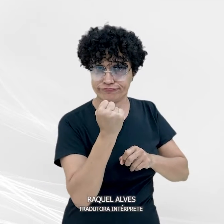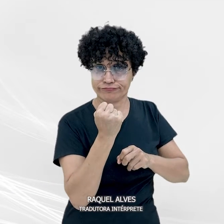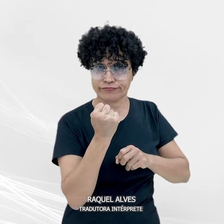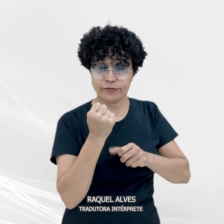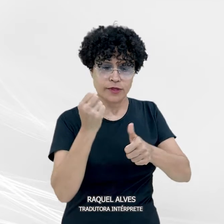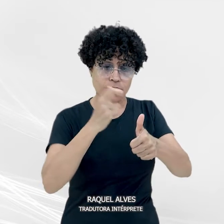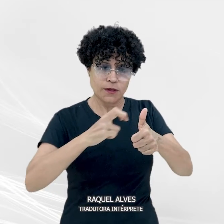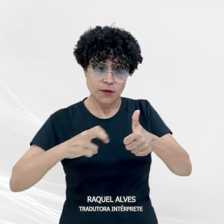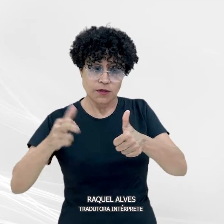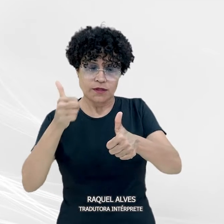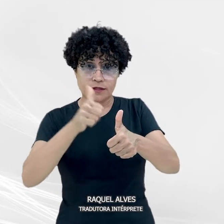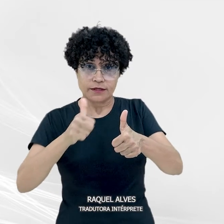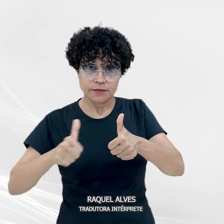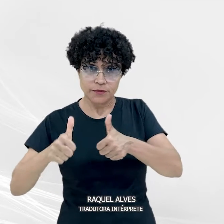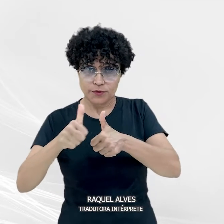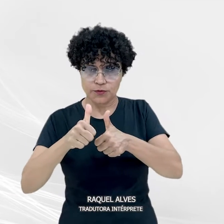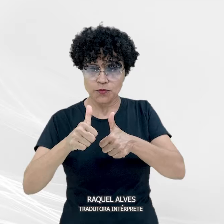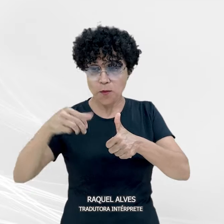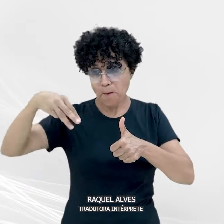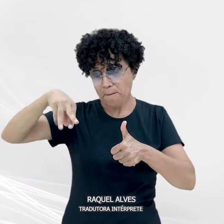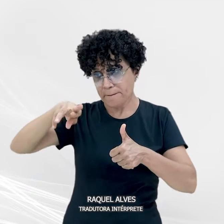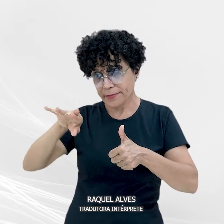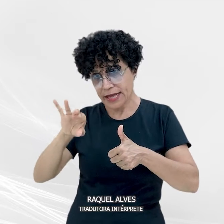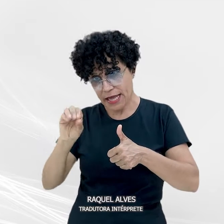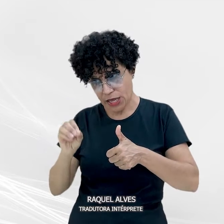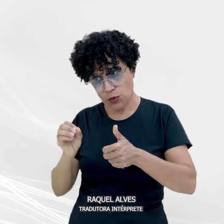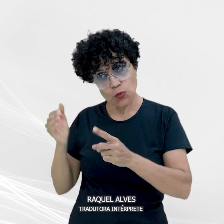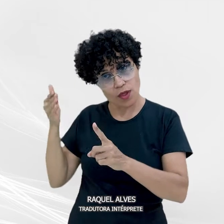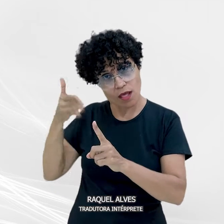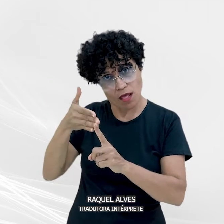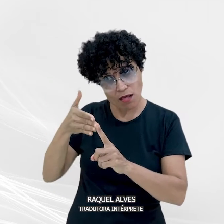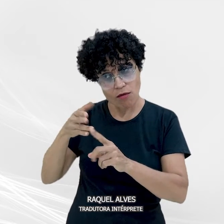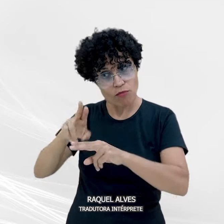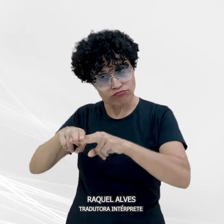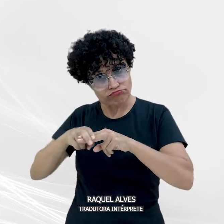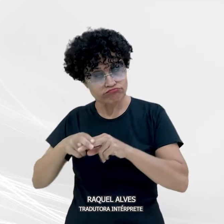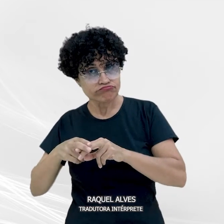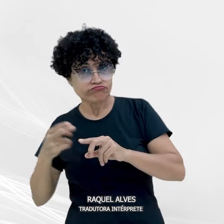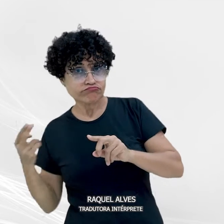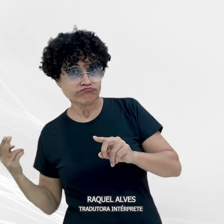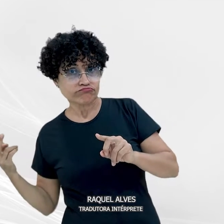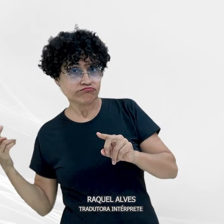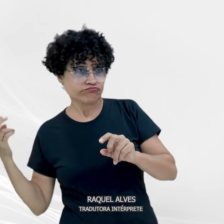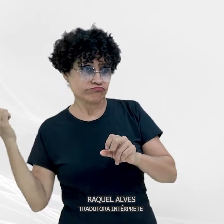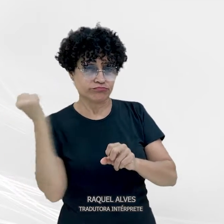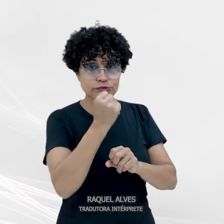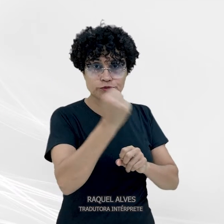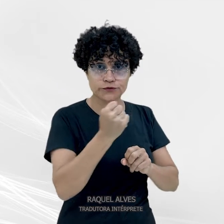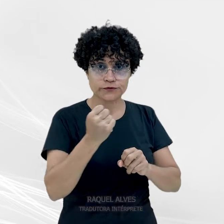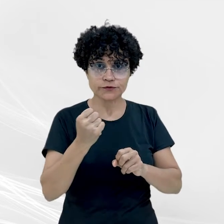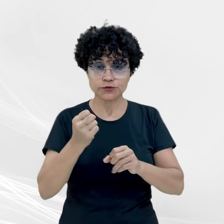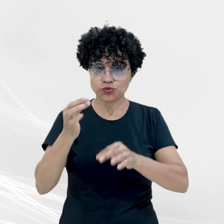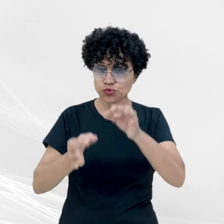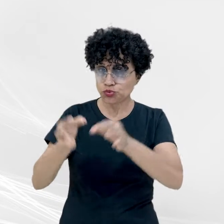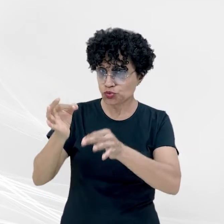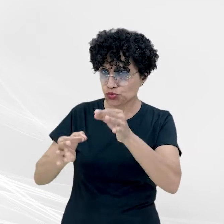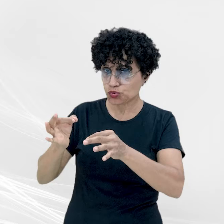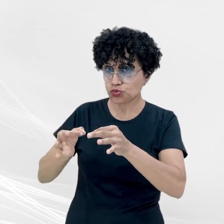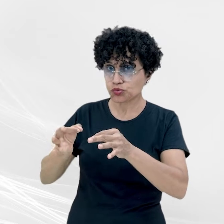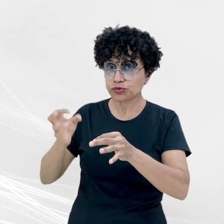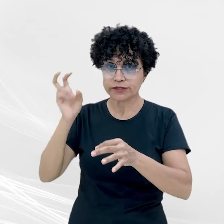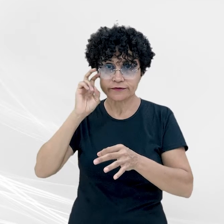condena, em Rondonópolis, Mário da Silva Neto por homicídio. No julgamento realizado nesta quinta-feira, 19,